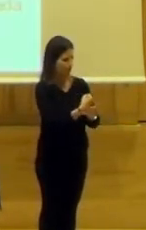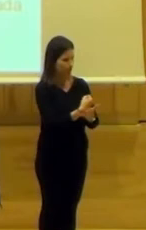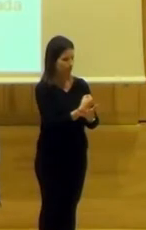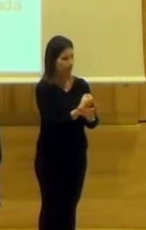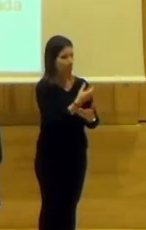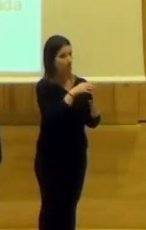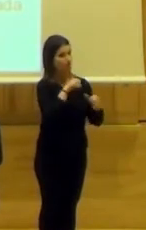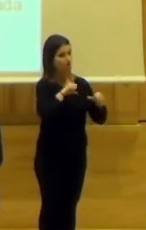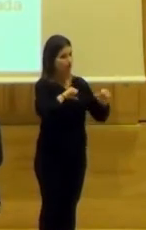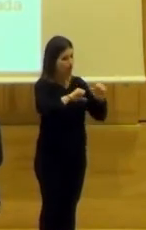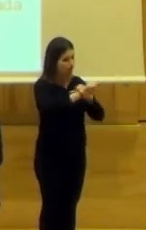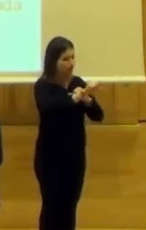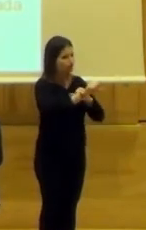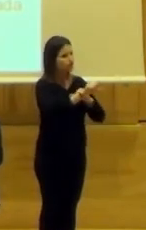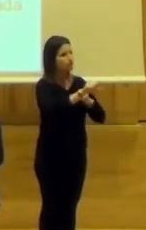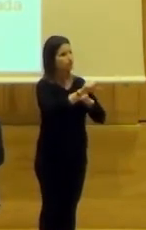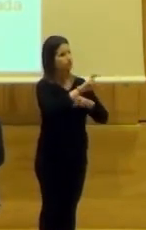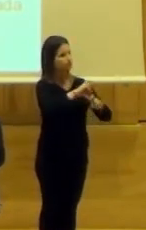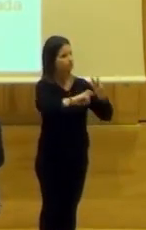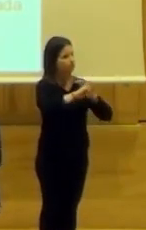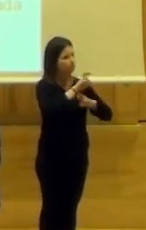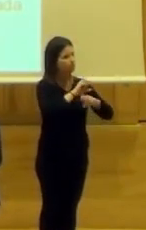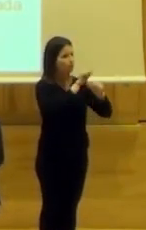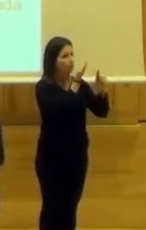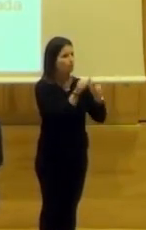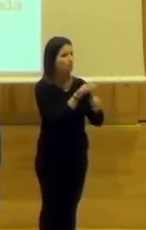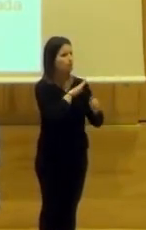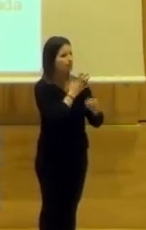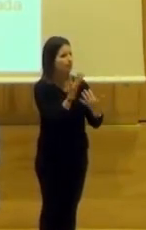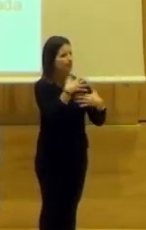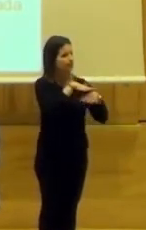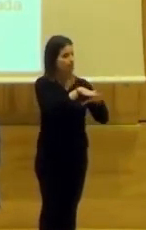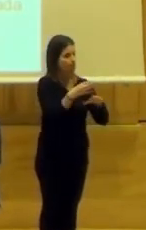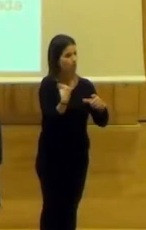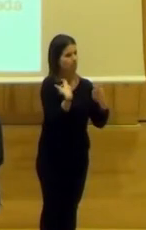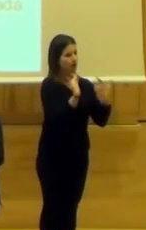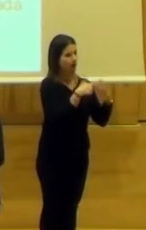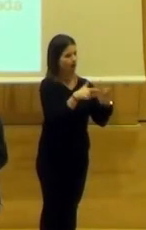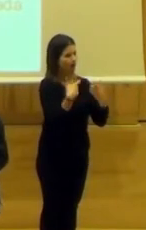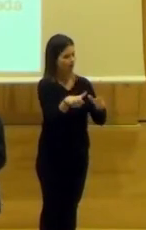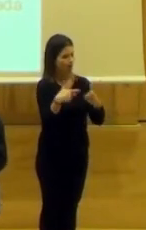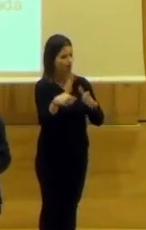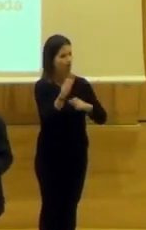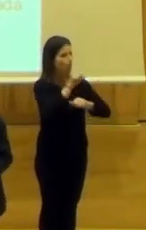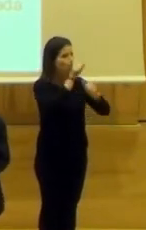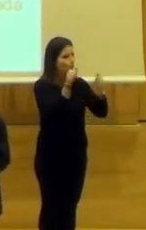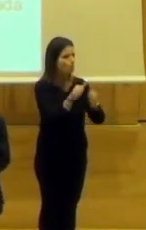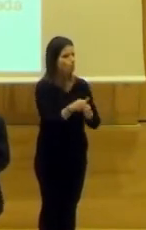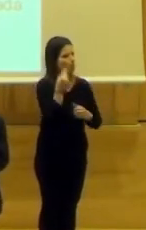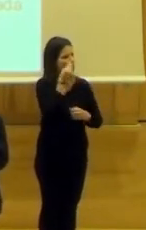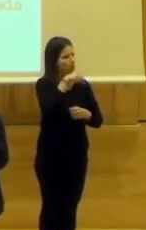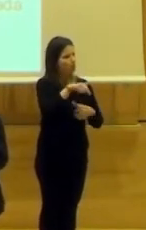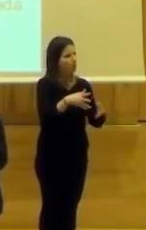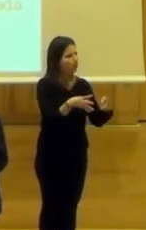Y a partir de ahí, buscamos un modelo de integración de estas áreas, un modelo que yo creo que hoy, por su